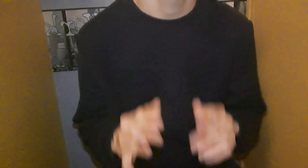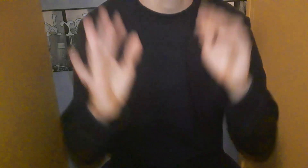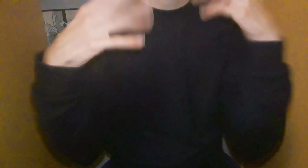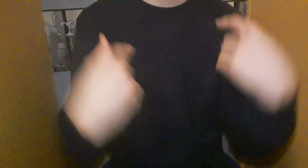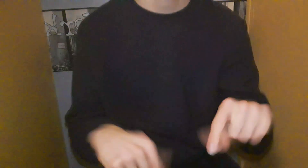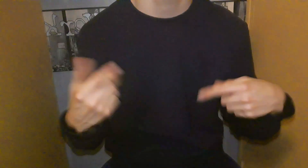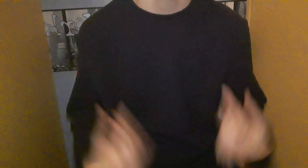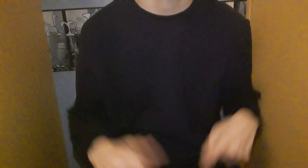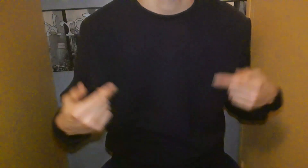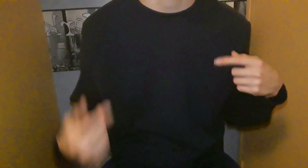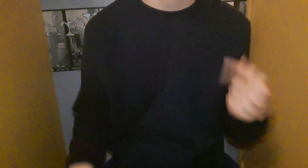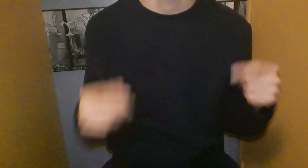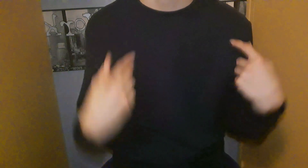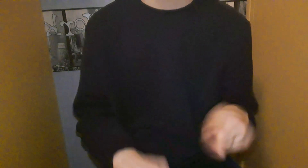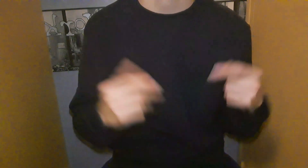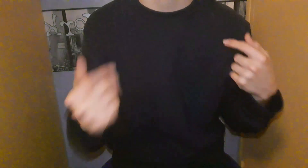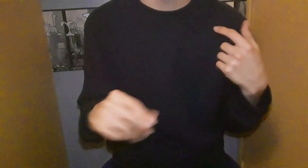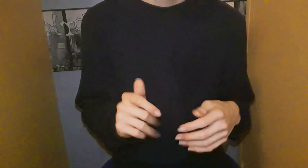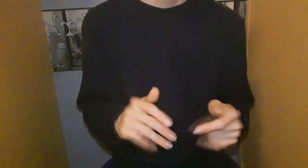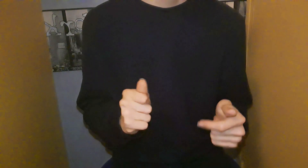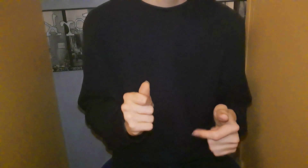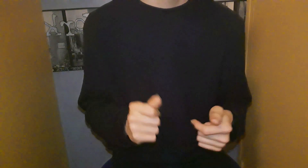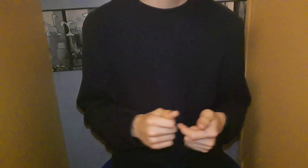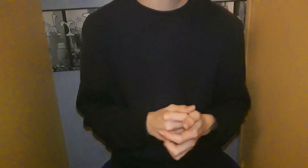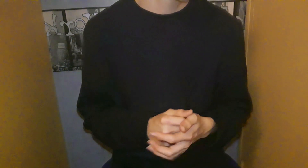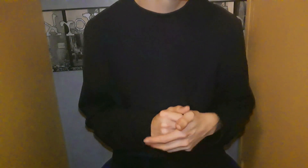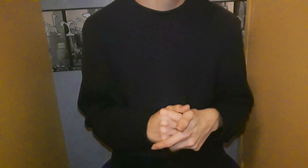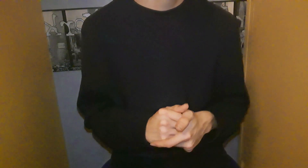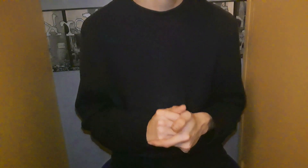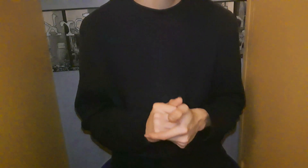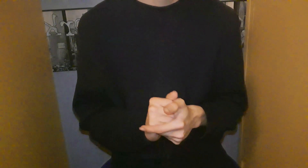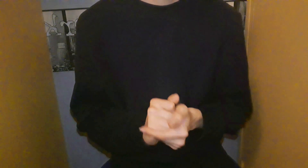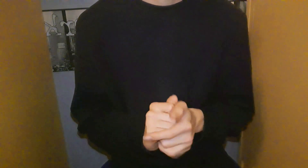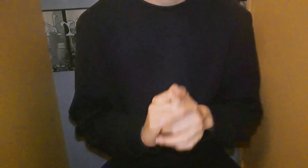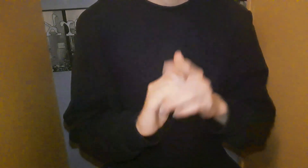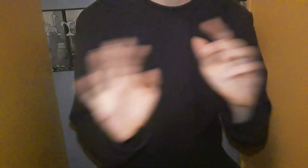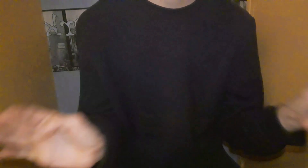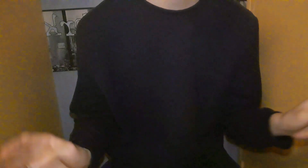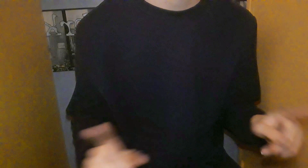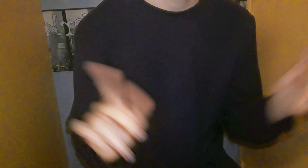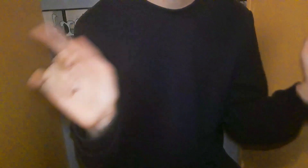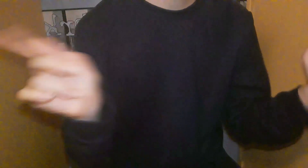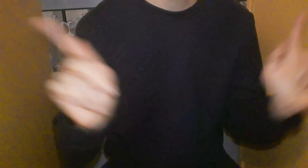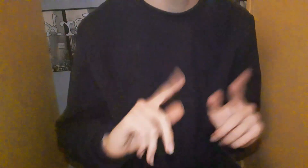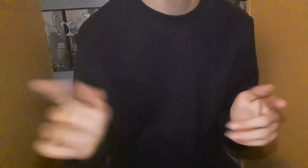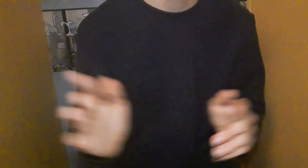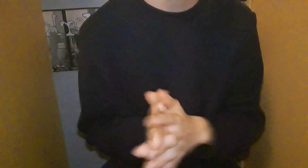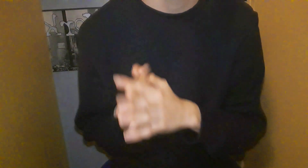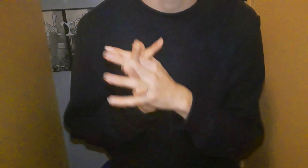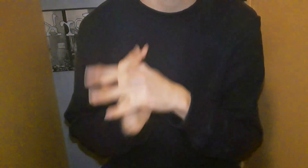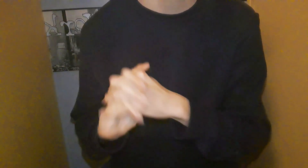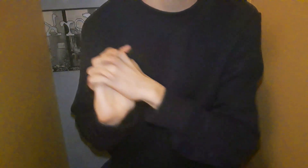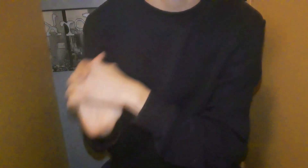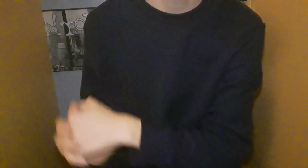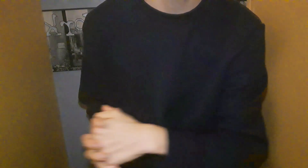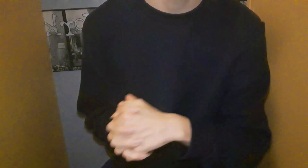'ai vraiment hâte de la sortir Je sais pas, ce sera que cuisine Mais bon, je vous préviens Là, j'ai deux idées de vidéos en tête Bon, je vous révèle pas tout Mais